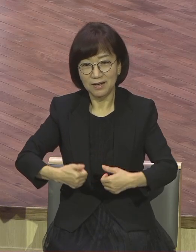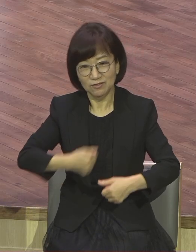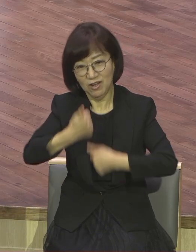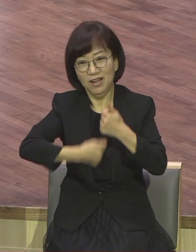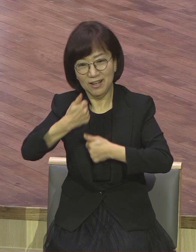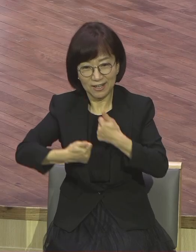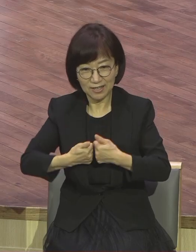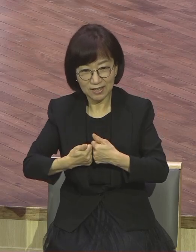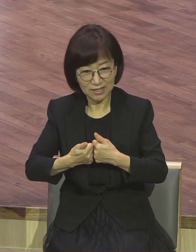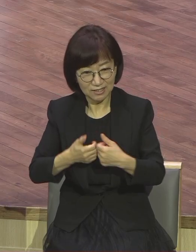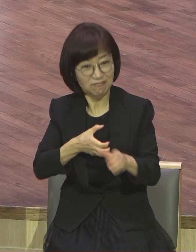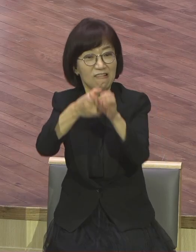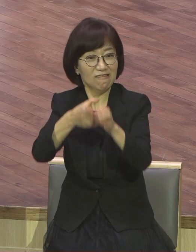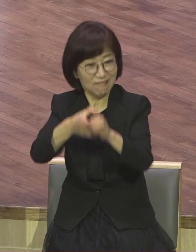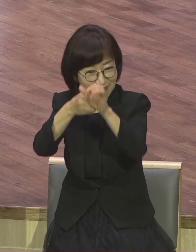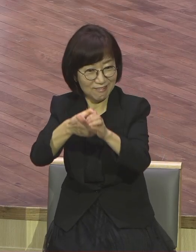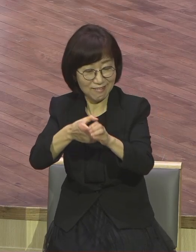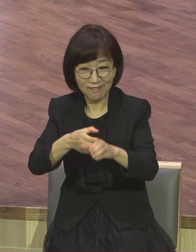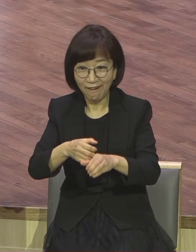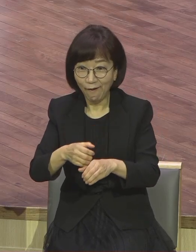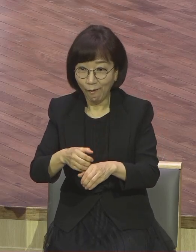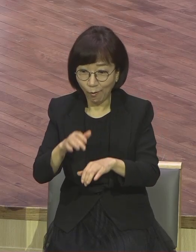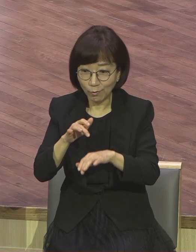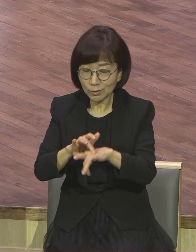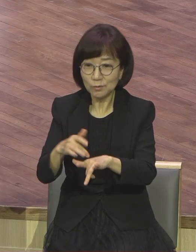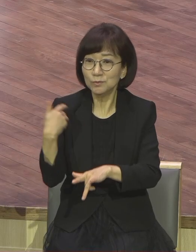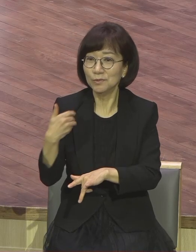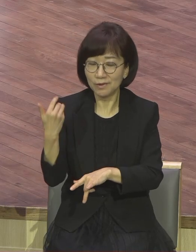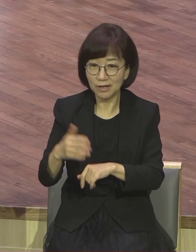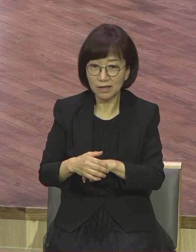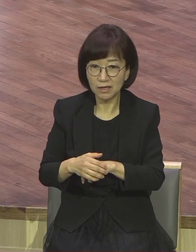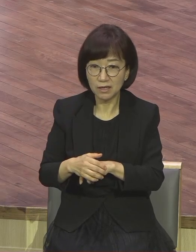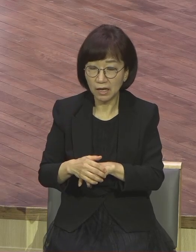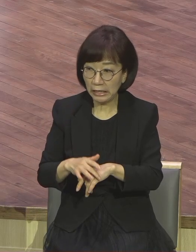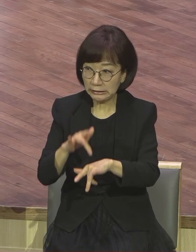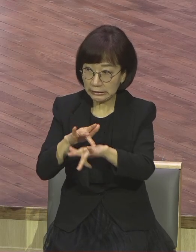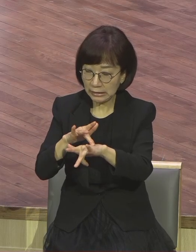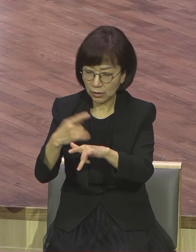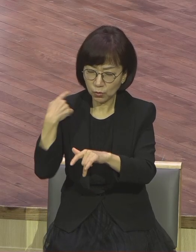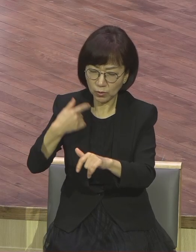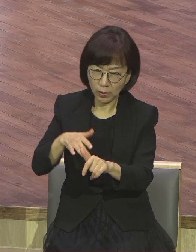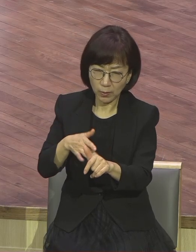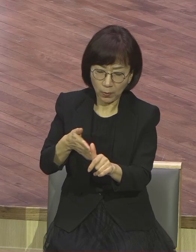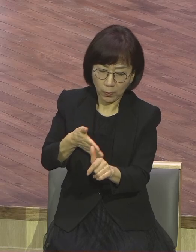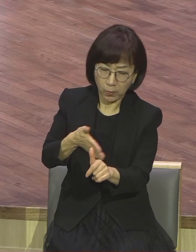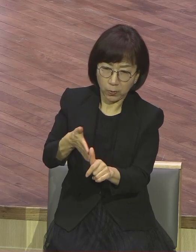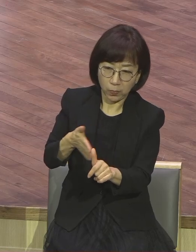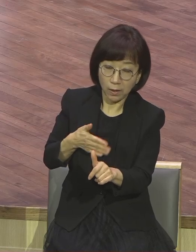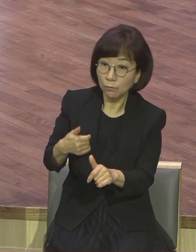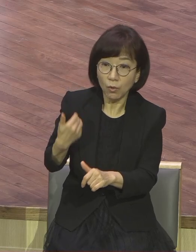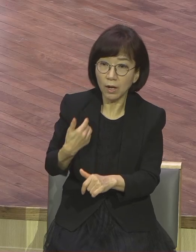대 드는데 실제로는 사단에 당하고 있는 거예요. 당하면서도 몰라요. 내가 사단이 이용당하고 있다.